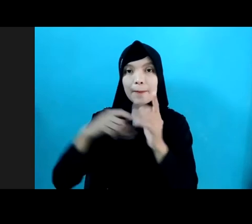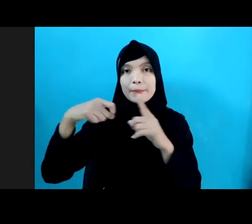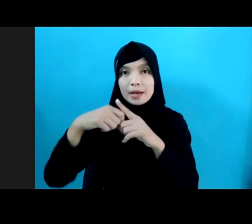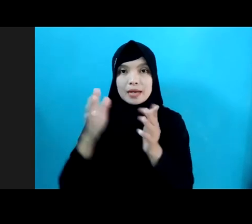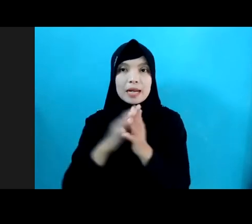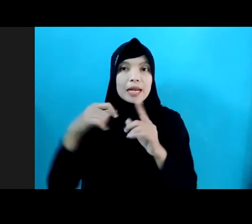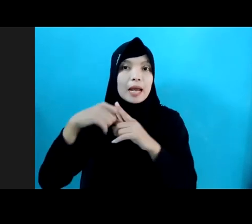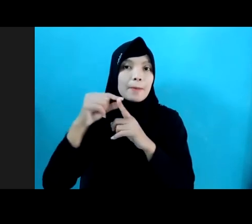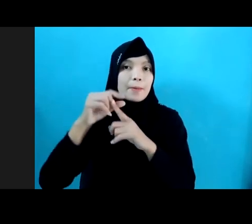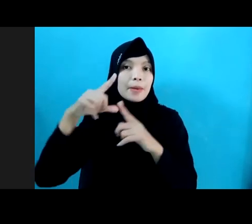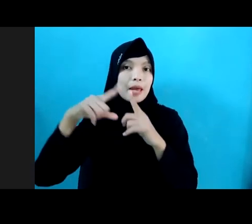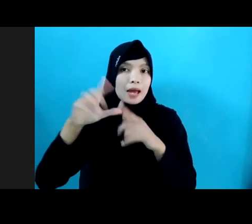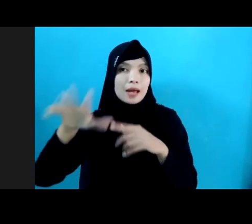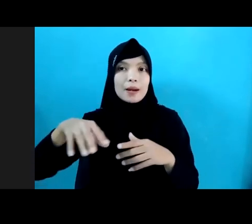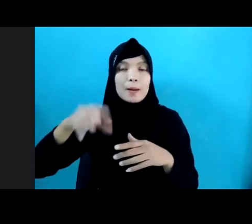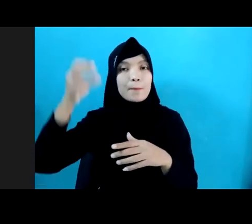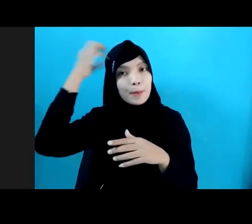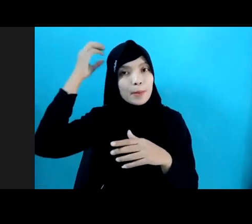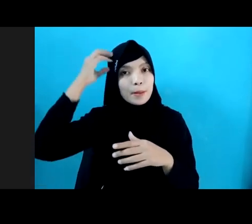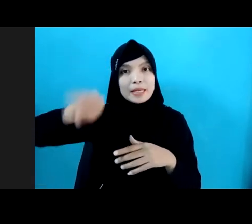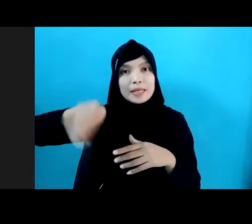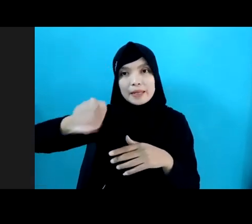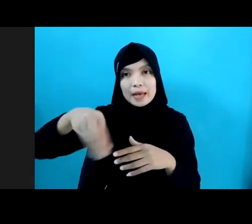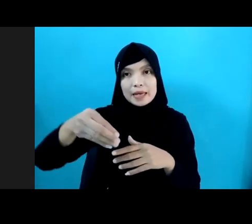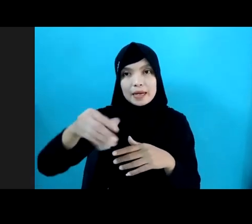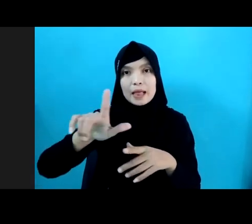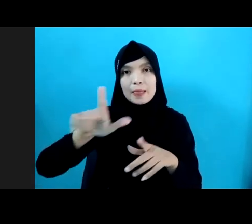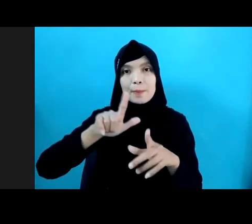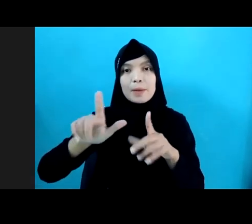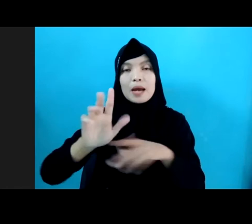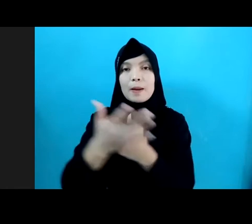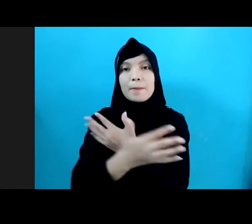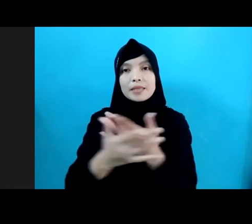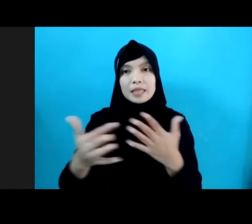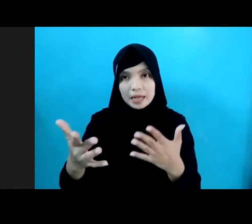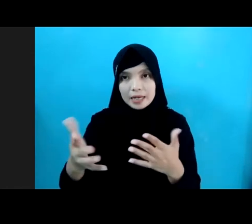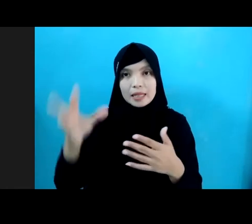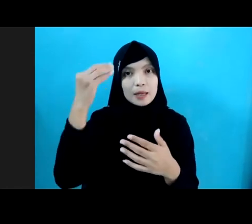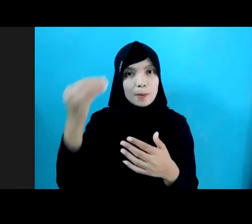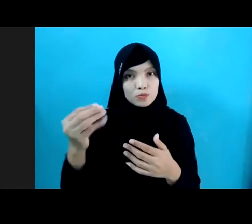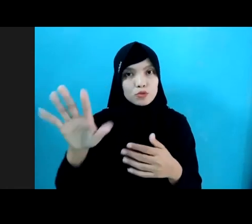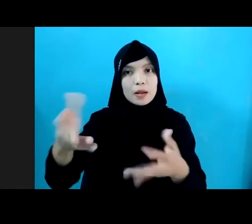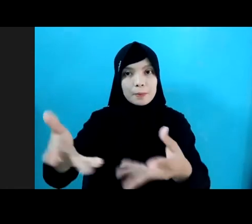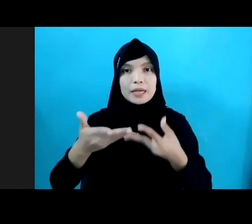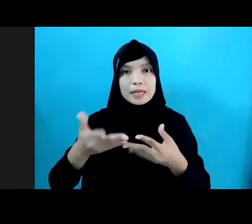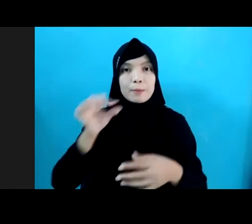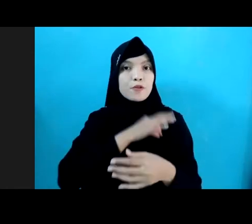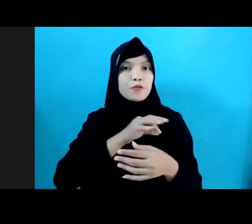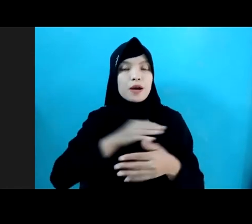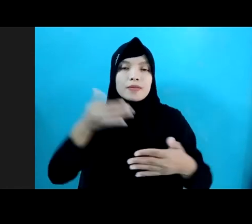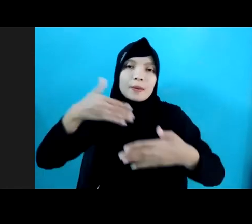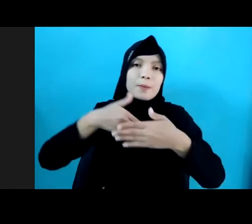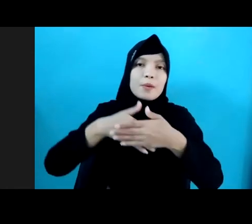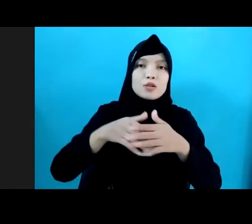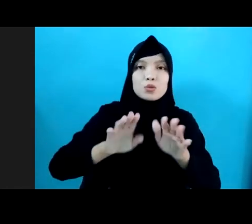lainnya pemerintah daerah, lembaga masyarakat, kalangan kampung, dan perlima manfaat termasuk anak untuk 2022